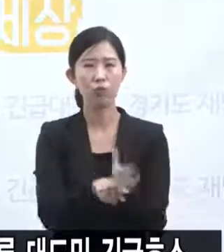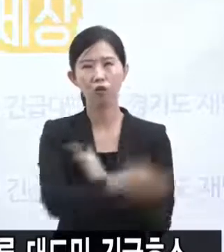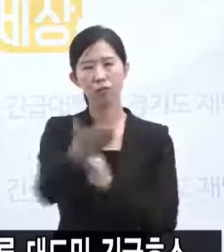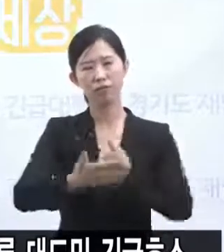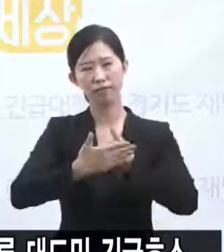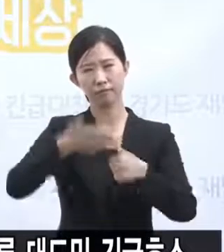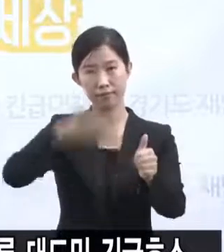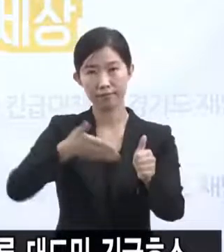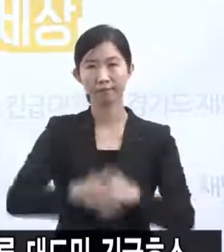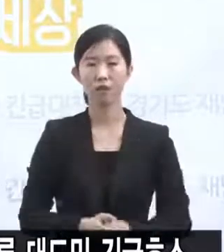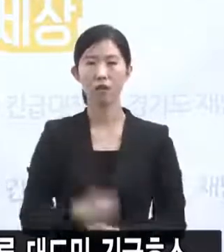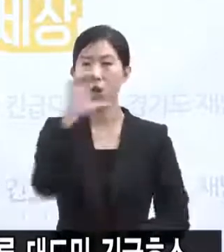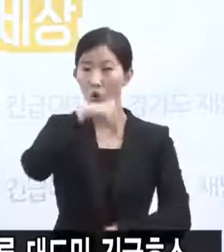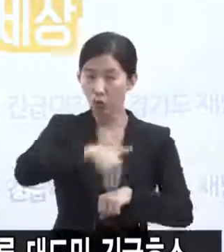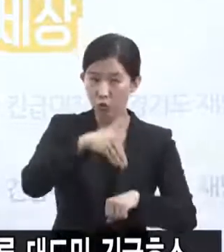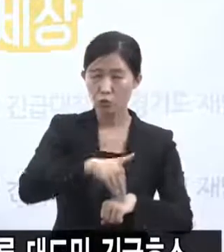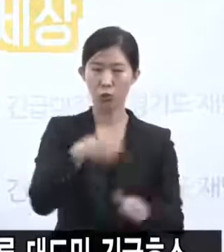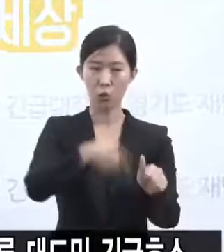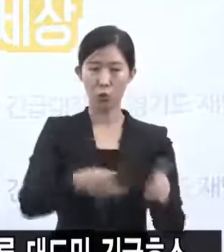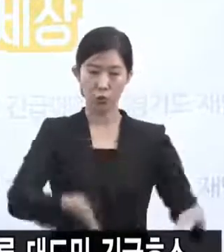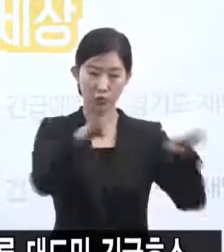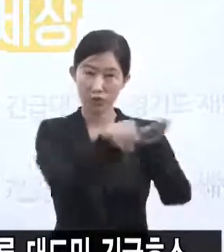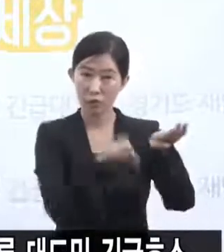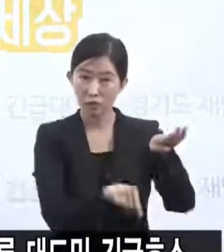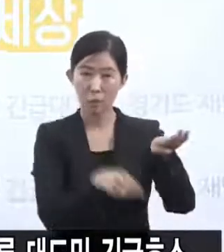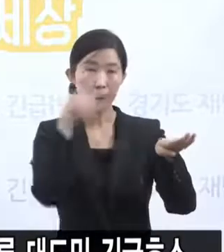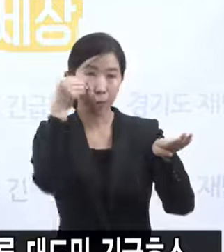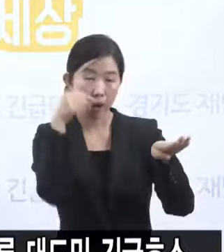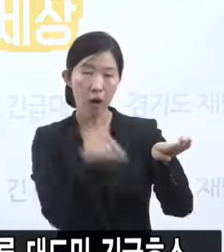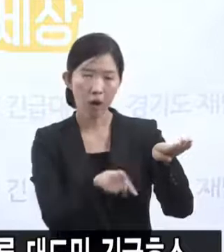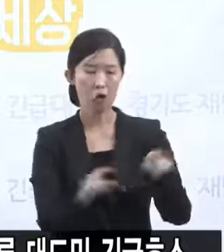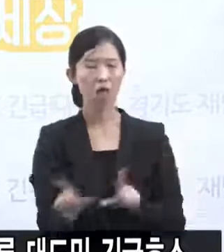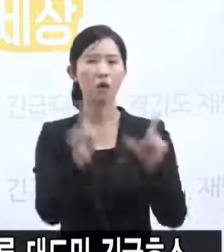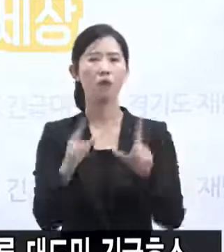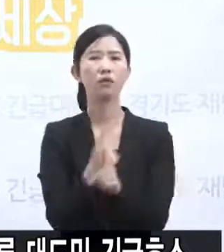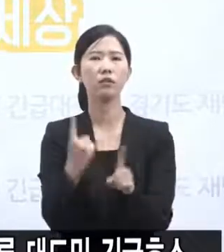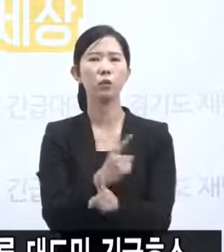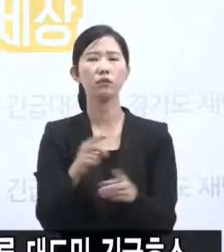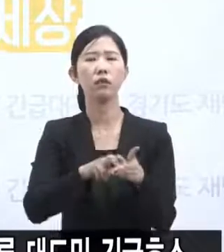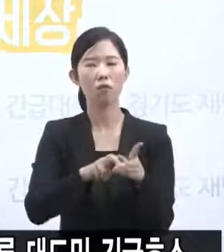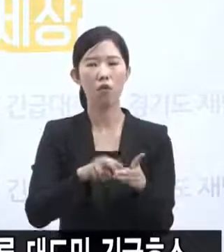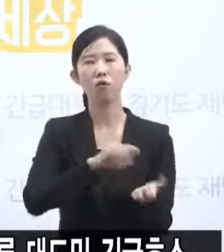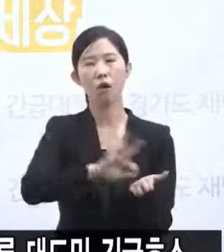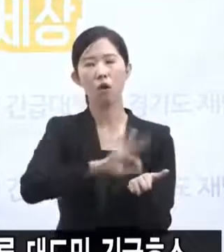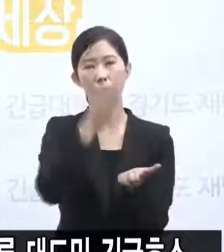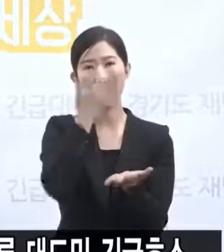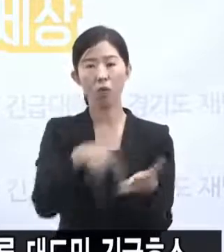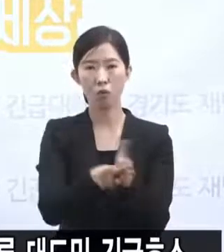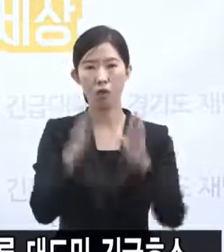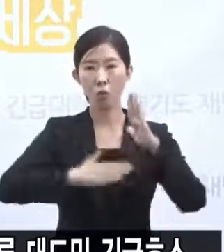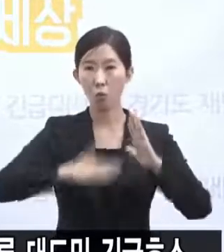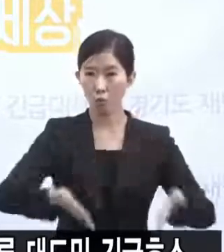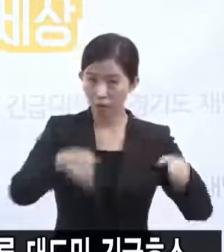연수교육시설 등이 원활하게 생활치료센터로 전환될 수 있도록 공공기관과